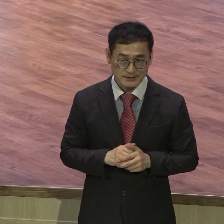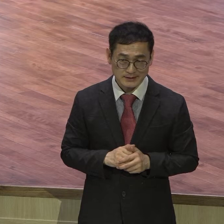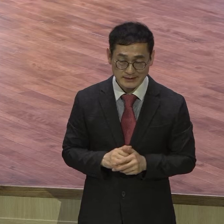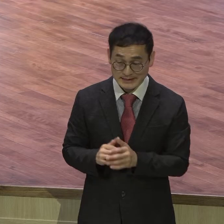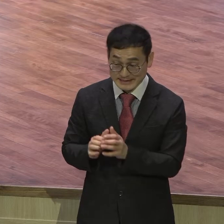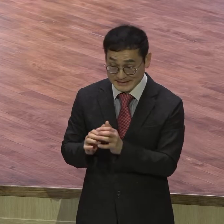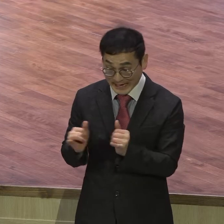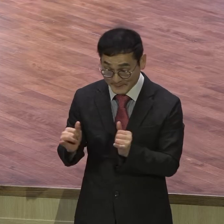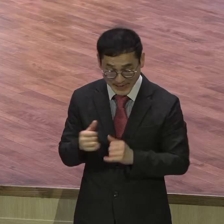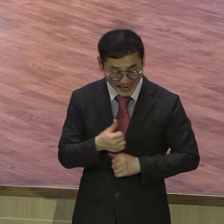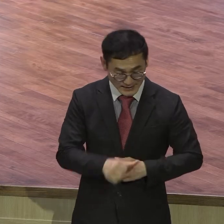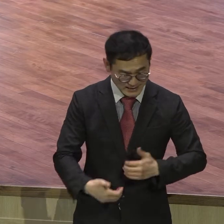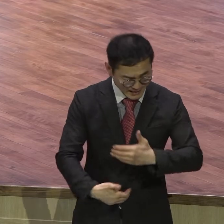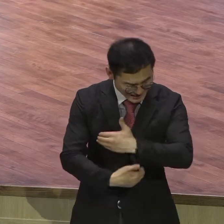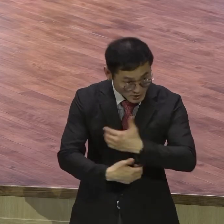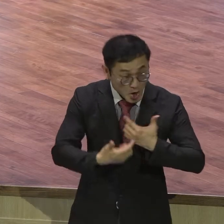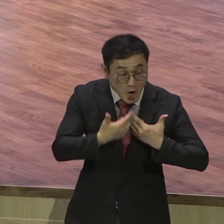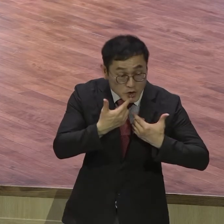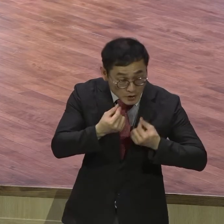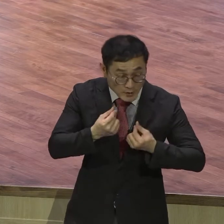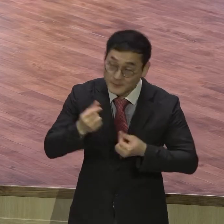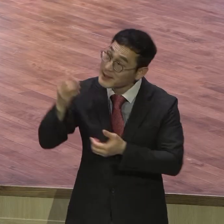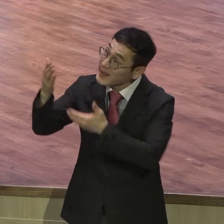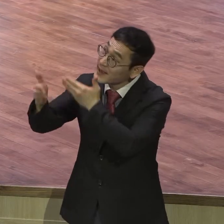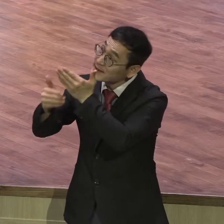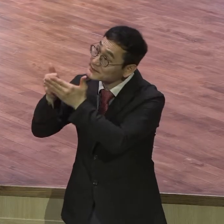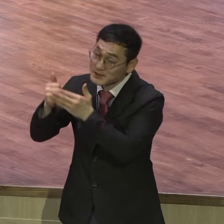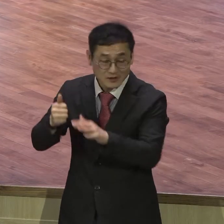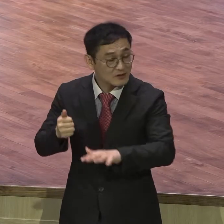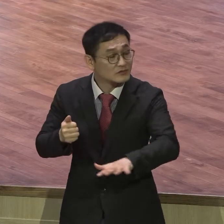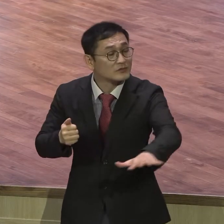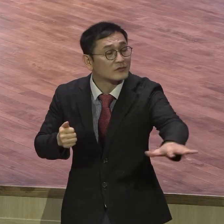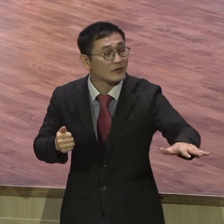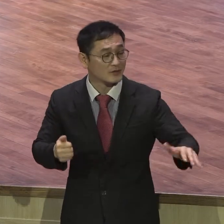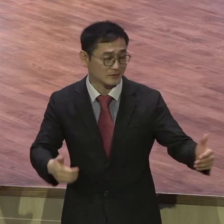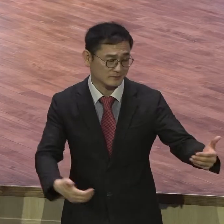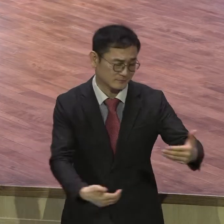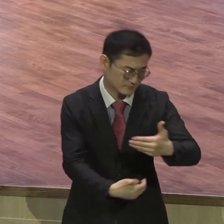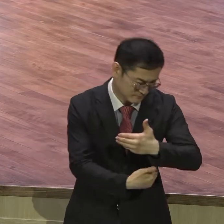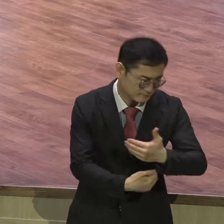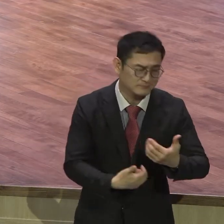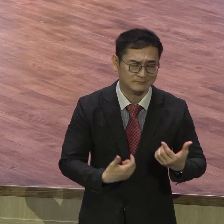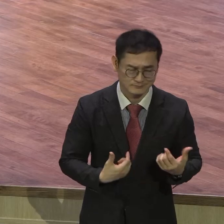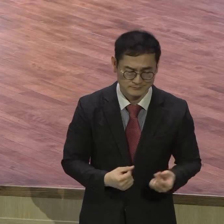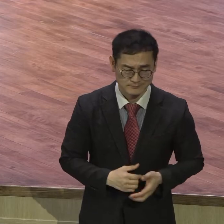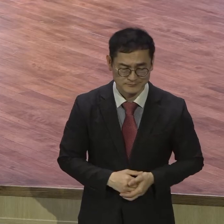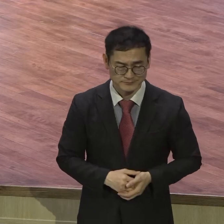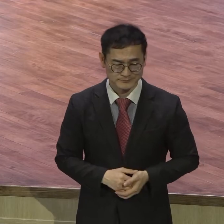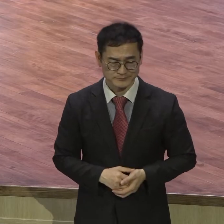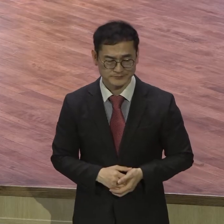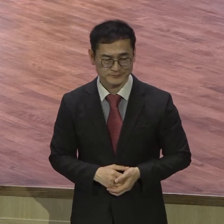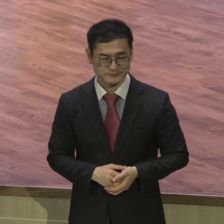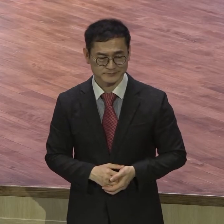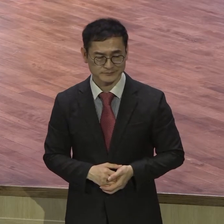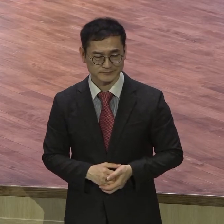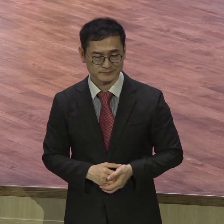너희의 하나님 여호와께서 자기가 걸어온 길에서 너를 안으사 이곳까지 이르게 하셨느니라